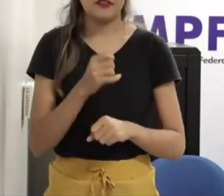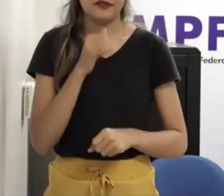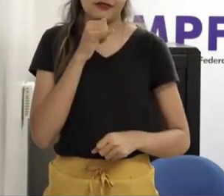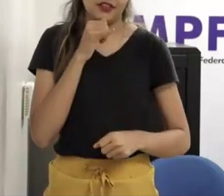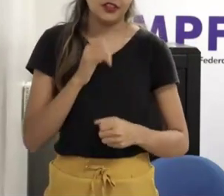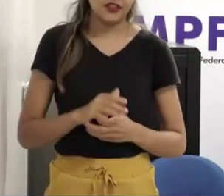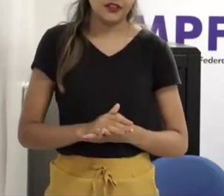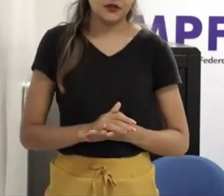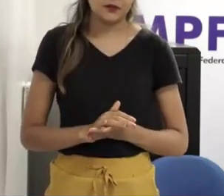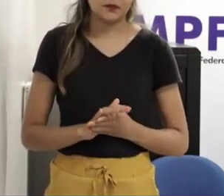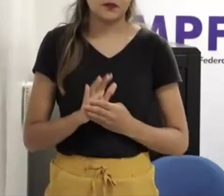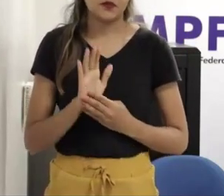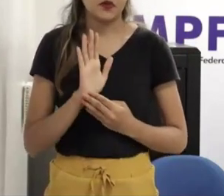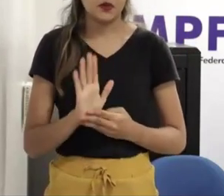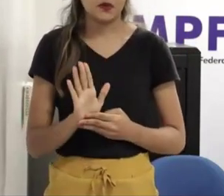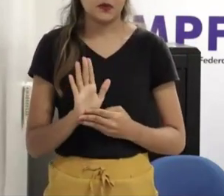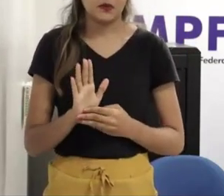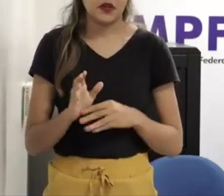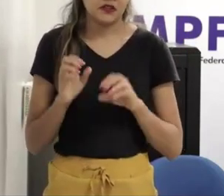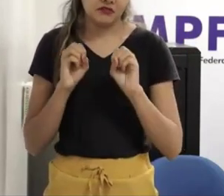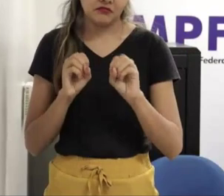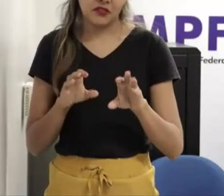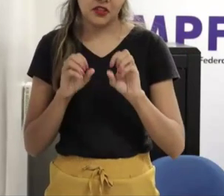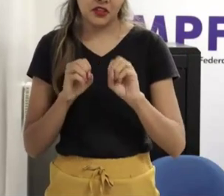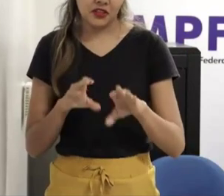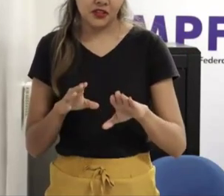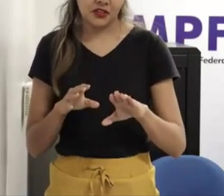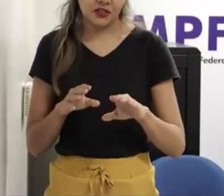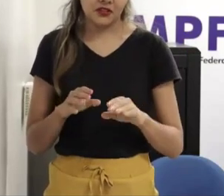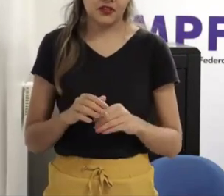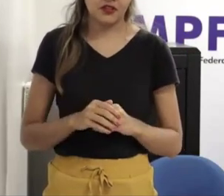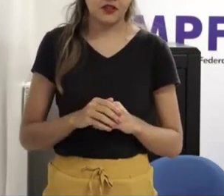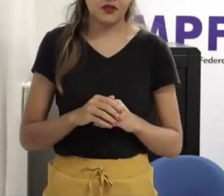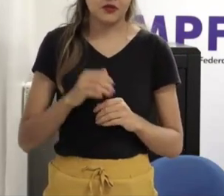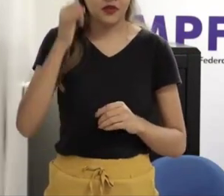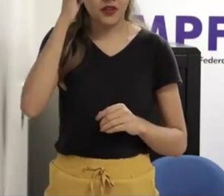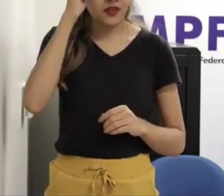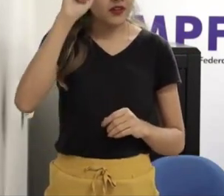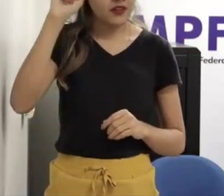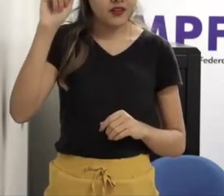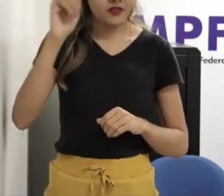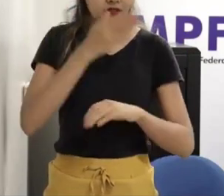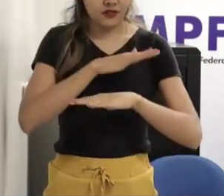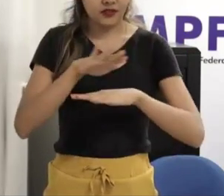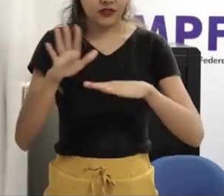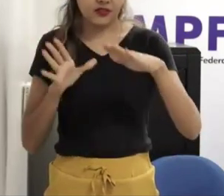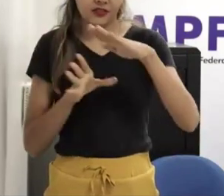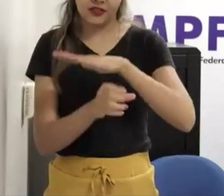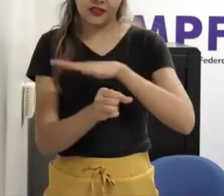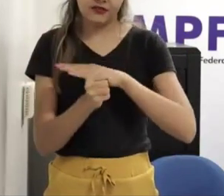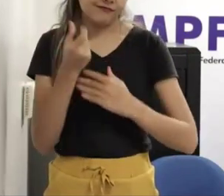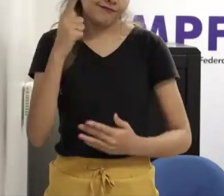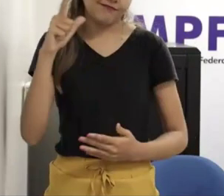é você não vê né a podia ser bombardeado com alguma informação realmente